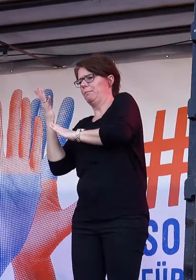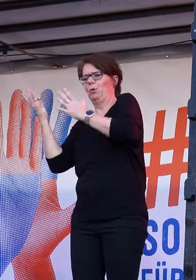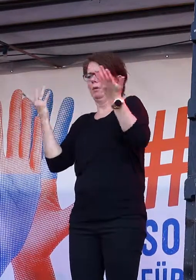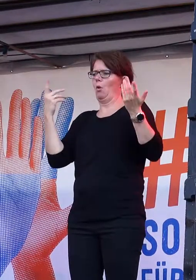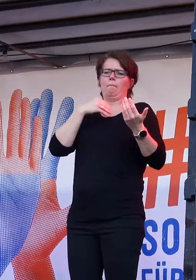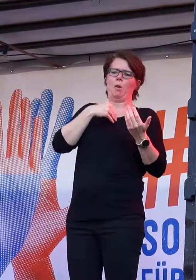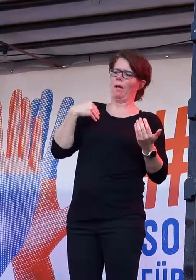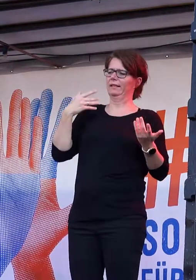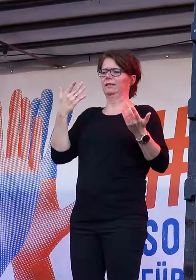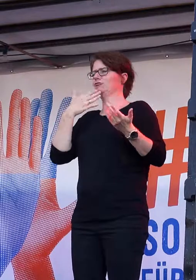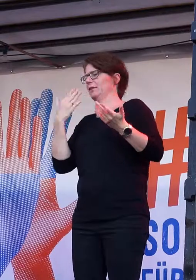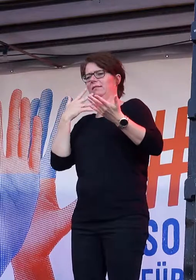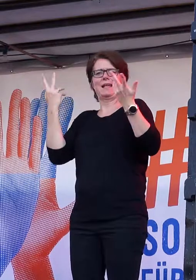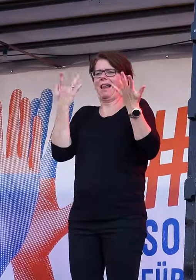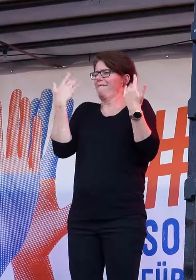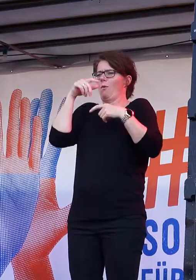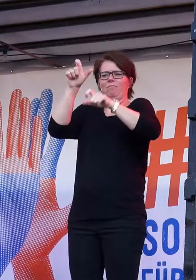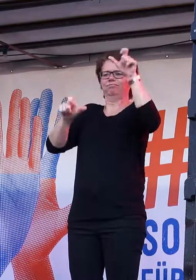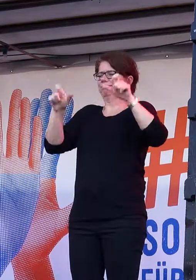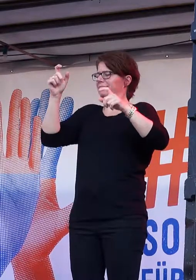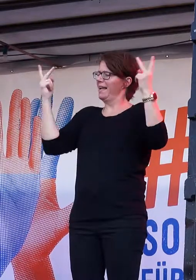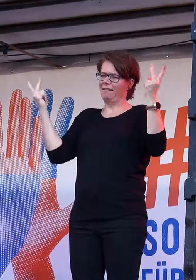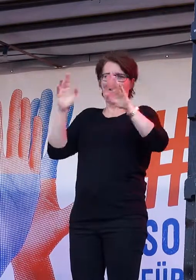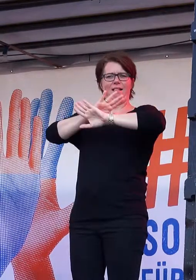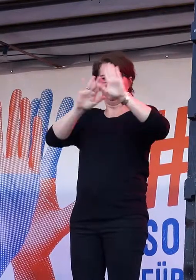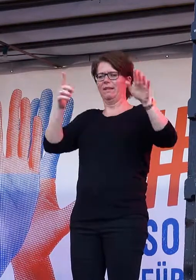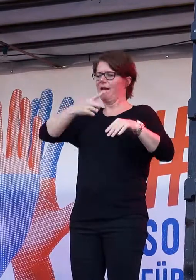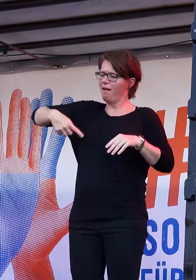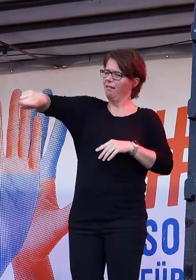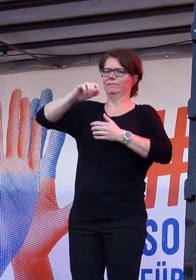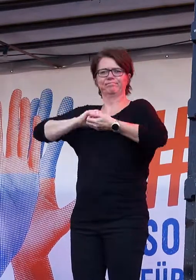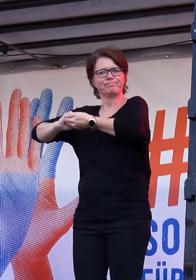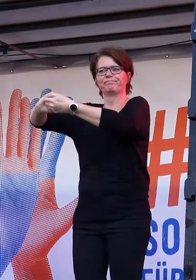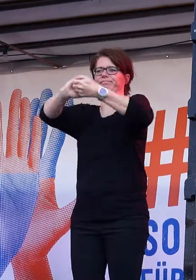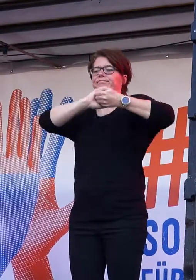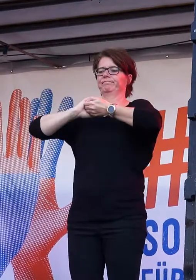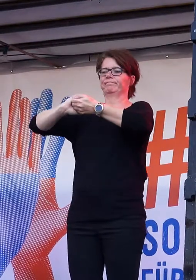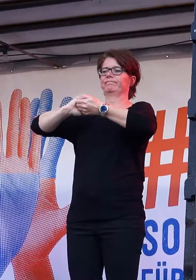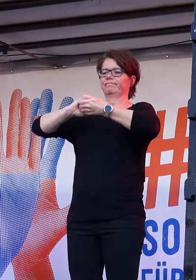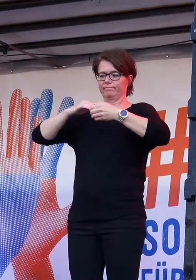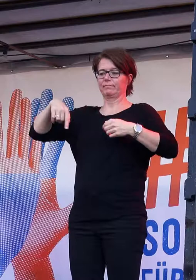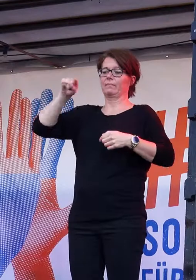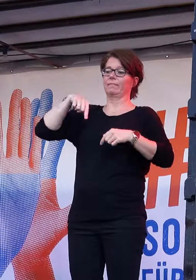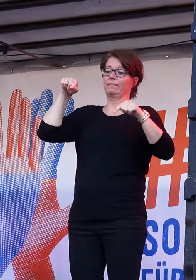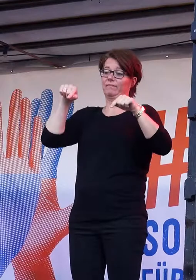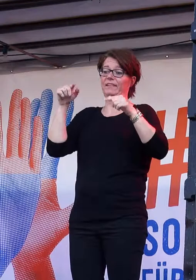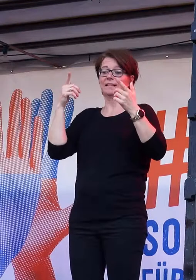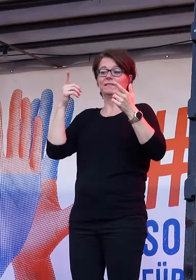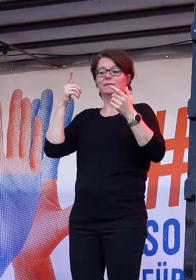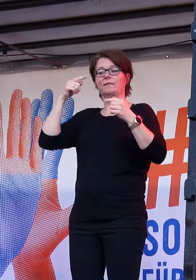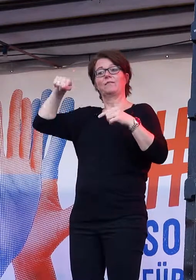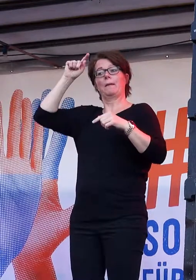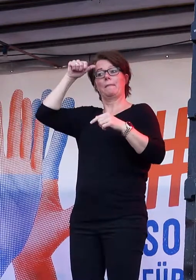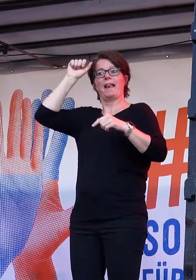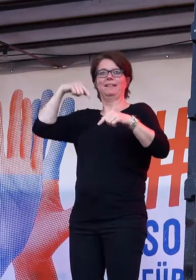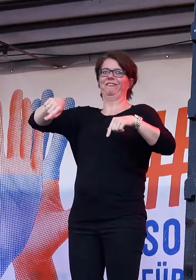hessische Wurzeln wie ich haben. Jetzt sind wir hier und sind Berlin. Nur mit euch.